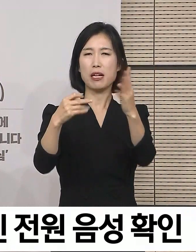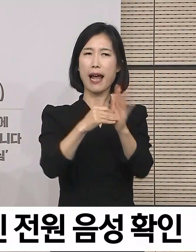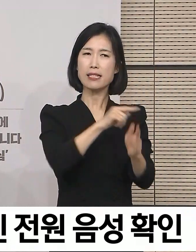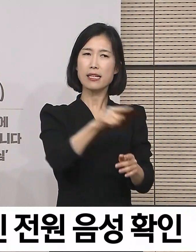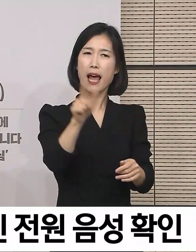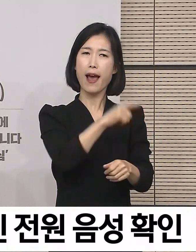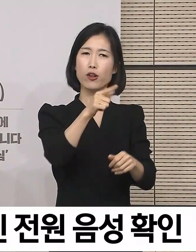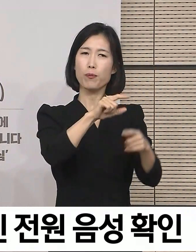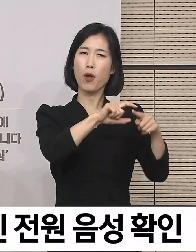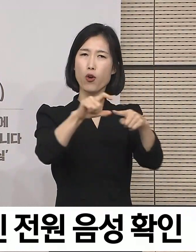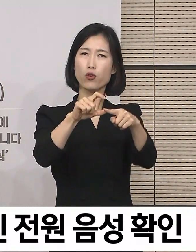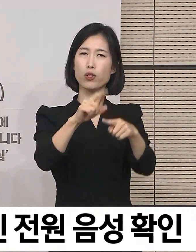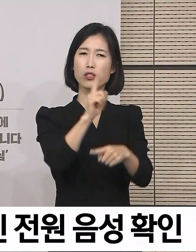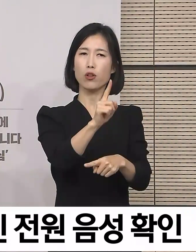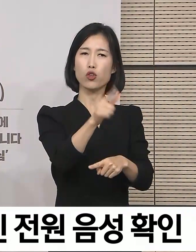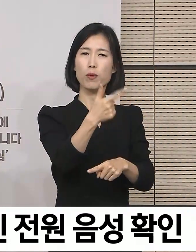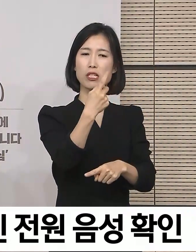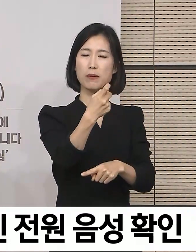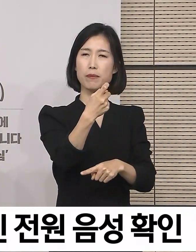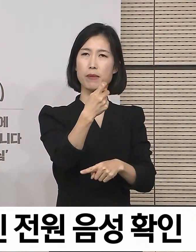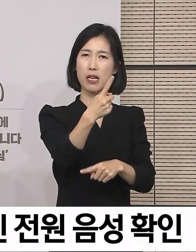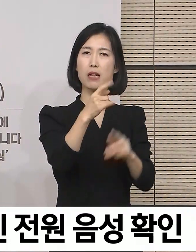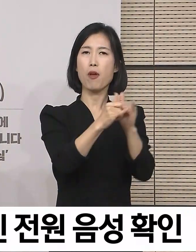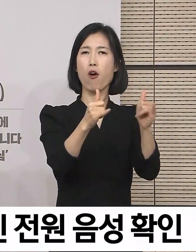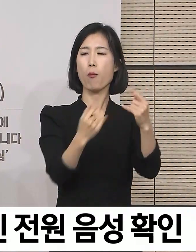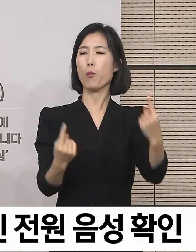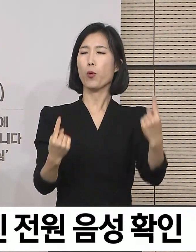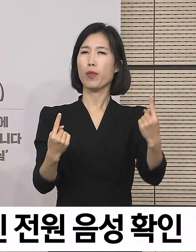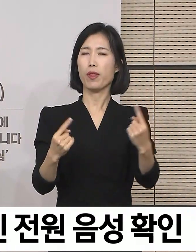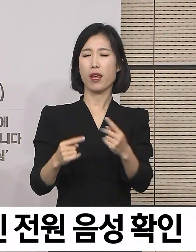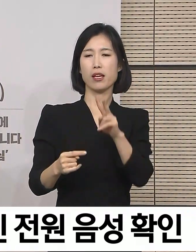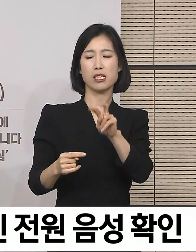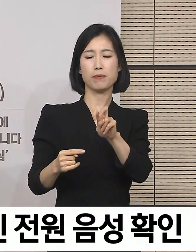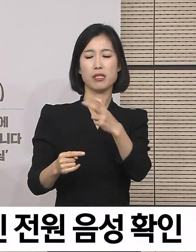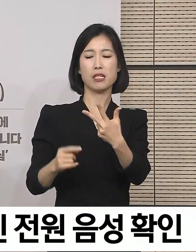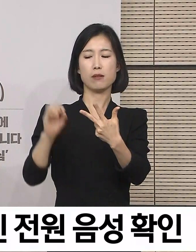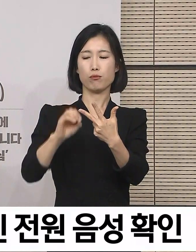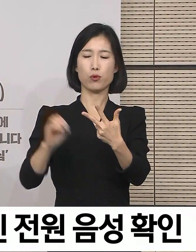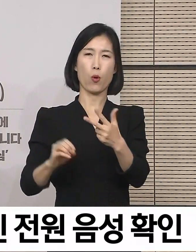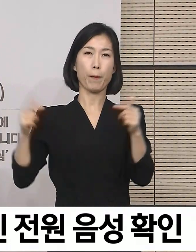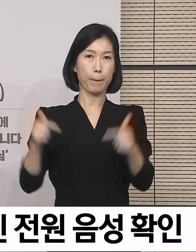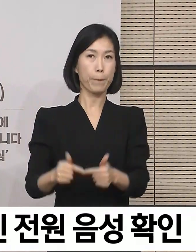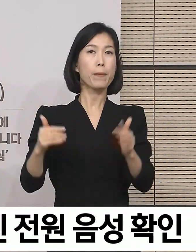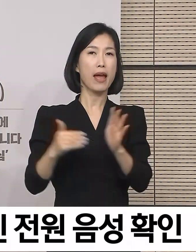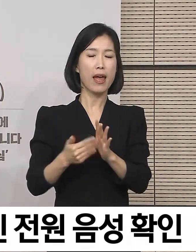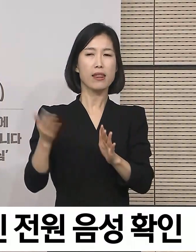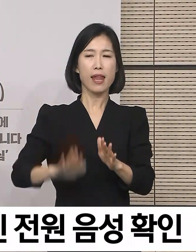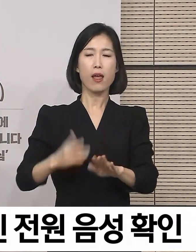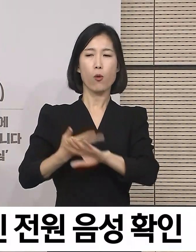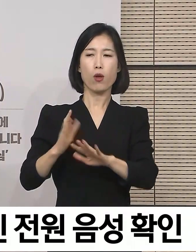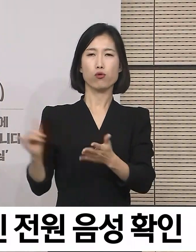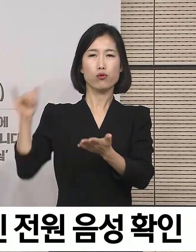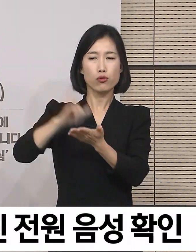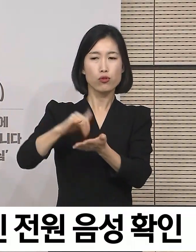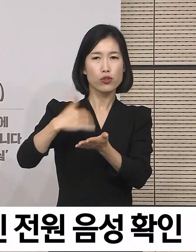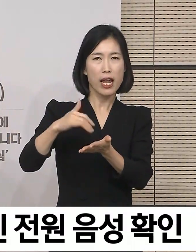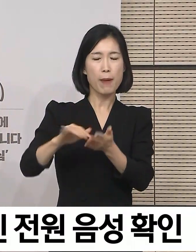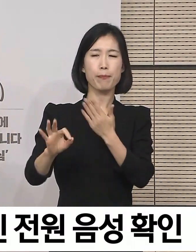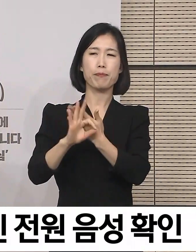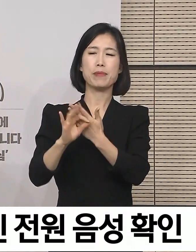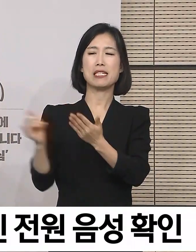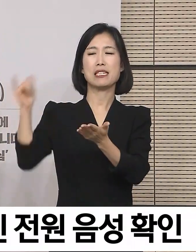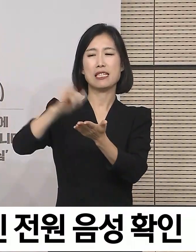일평균 1,611명 대비 약 27% 감소하였으나 해외 귀국 국민 임시